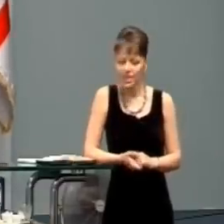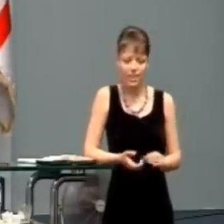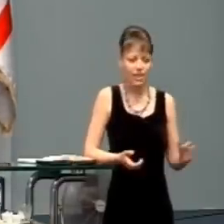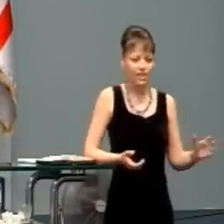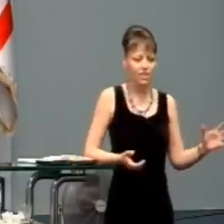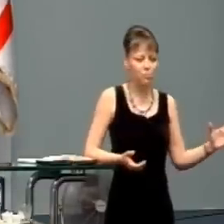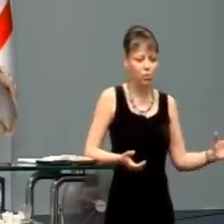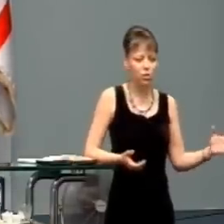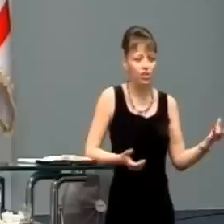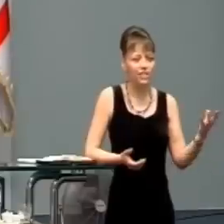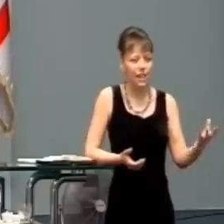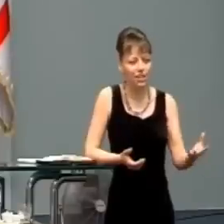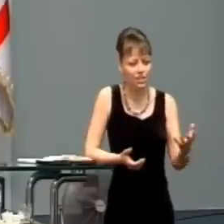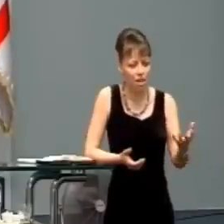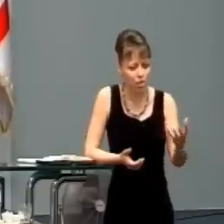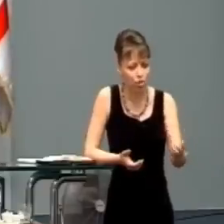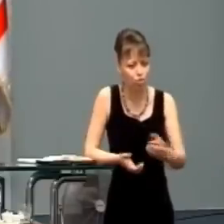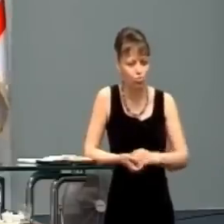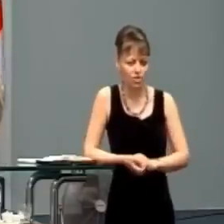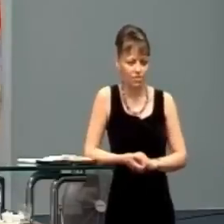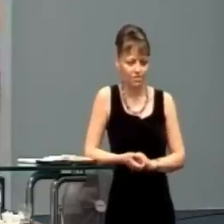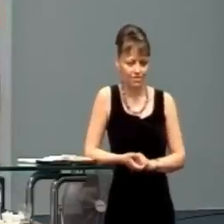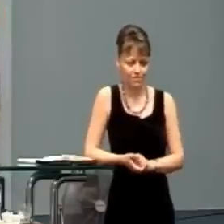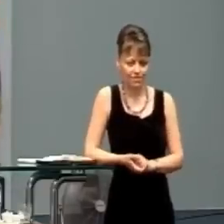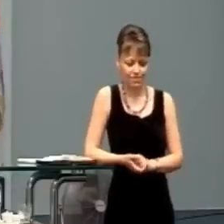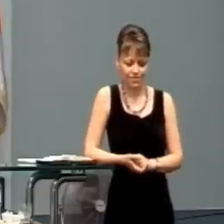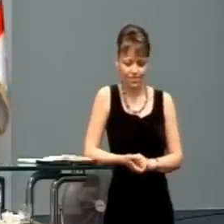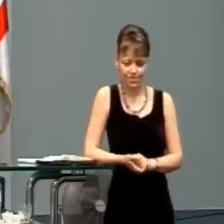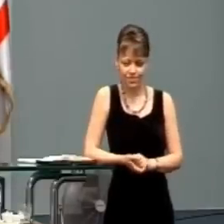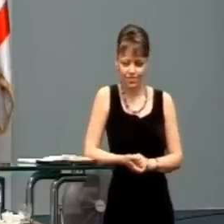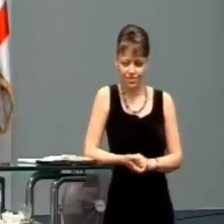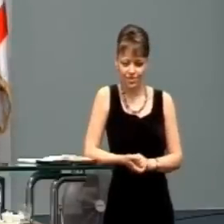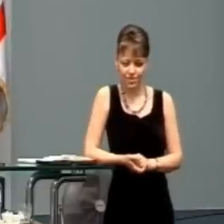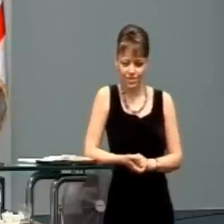že ak nám Boh daroval Ježiša,